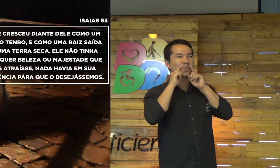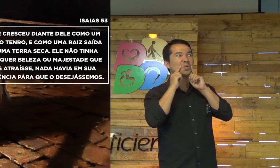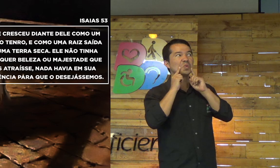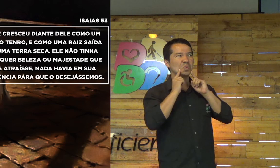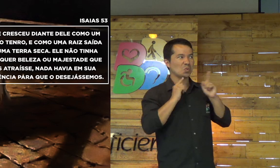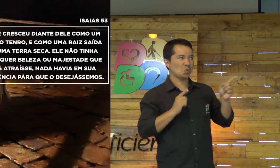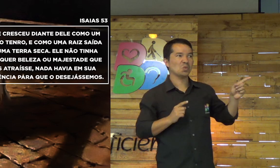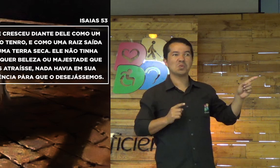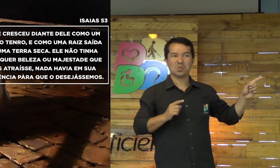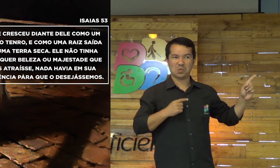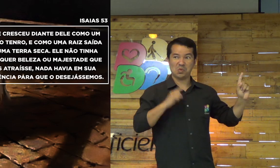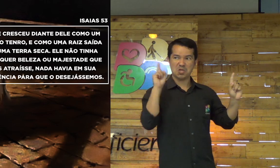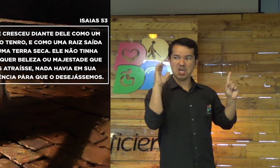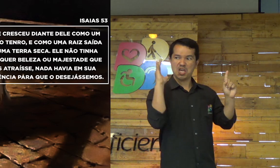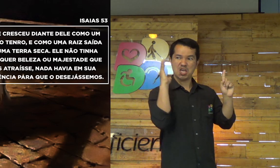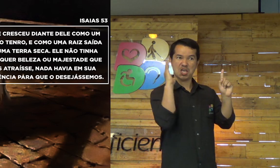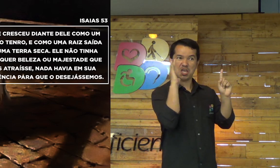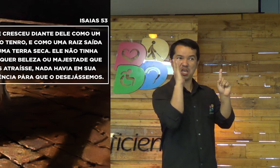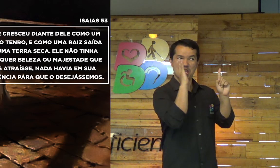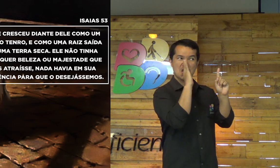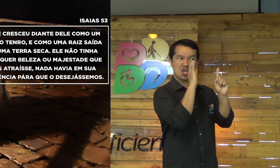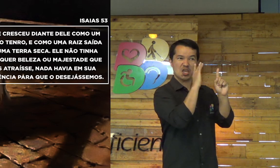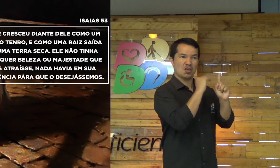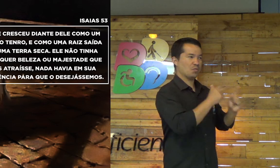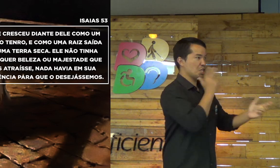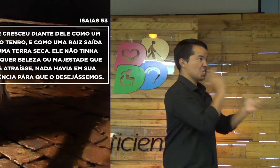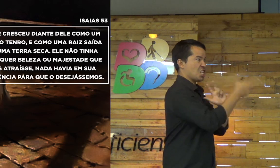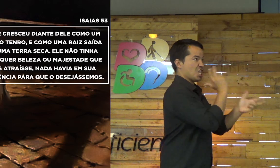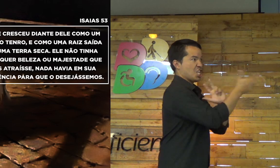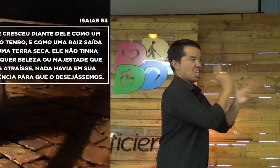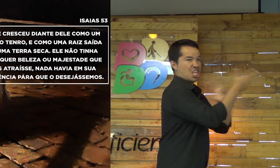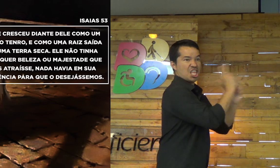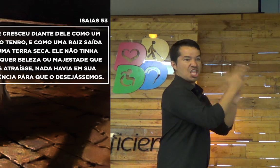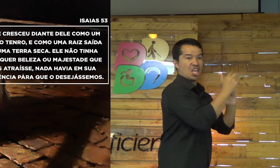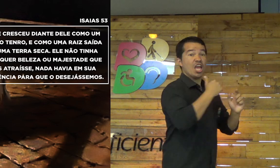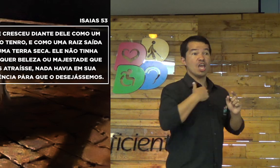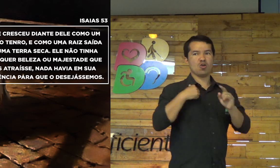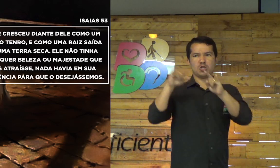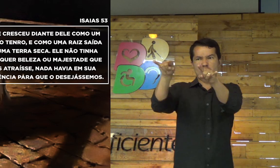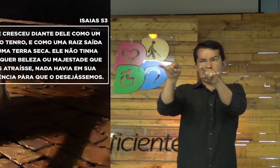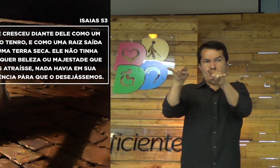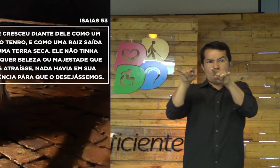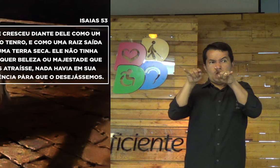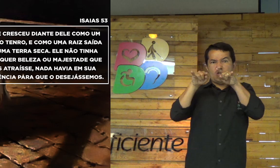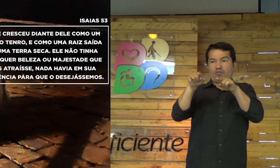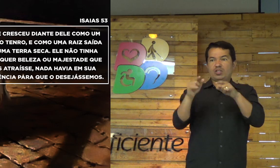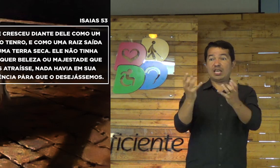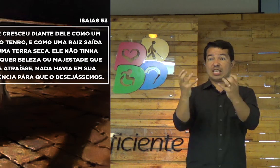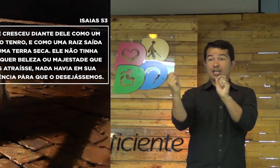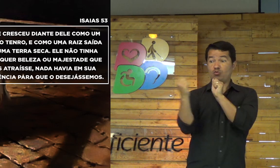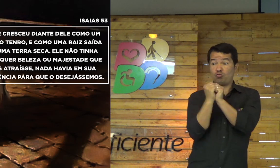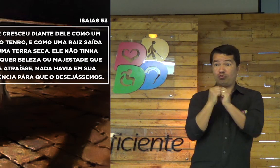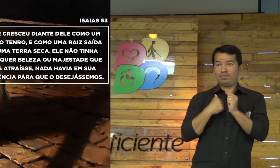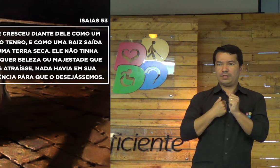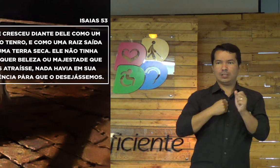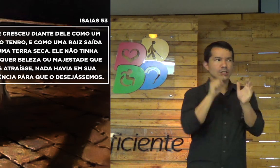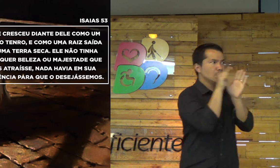Ah, o Adonirã, o pastor Adonirã, as pessoas vão e começam ali a conversar. E eu, o quê? Eu tento